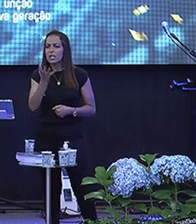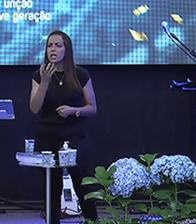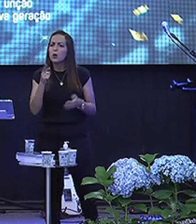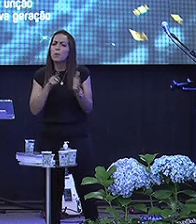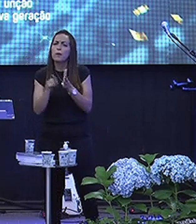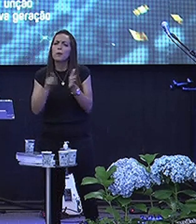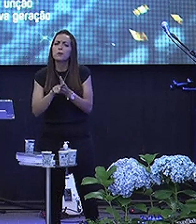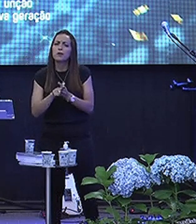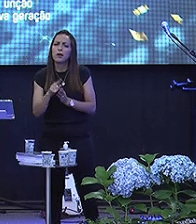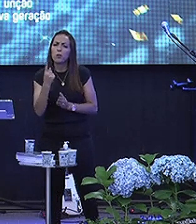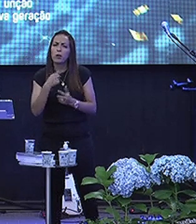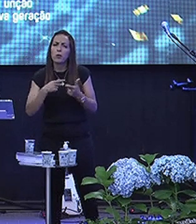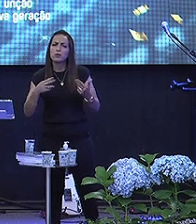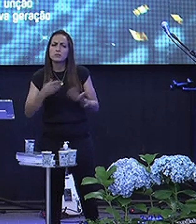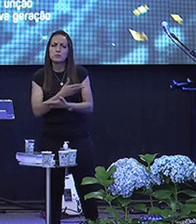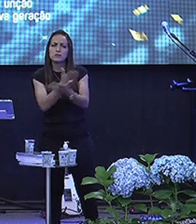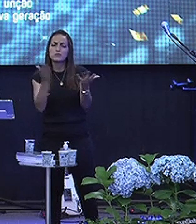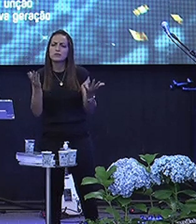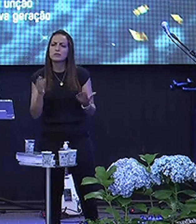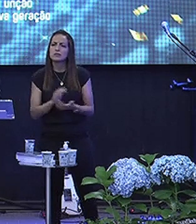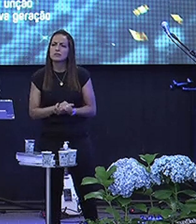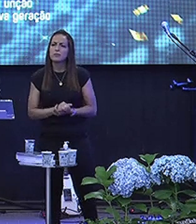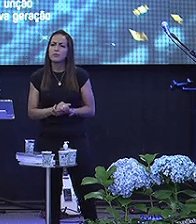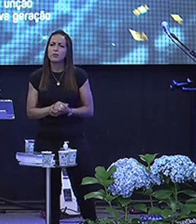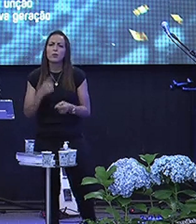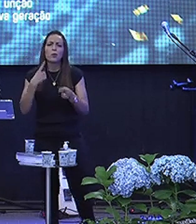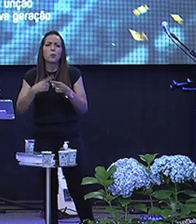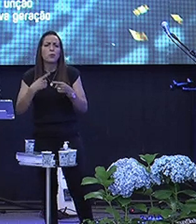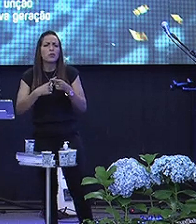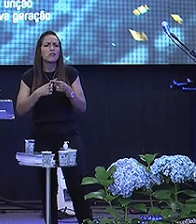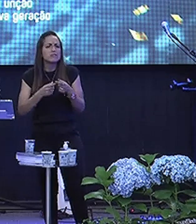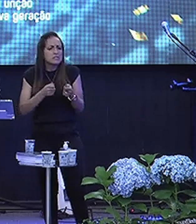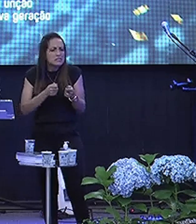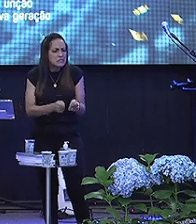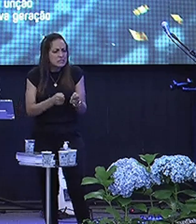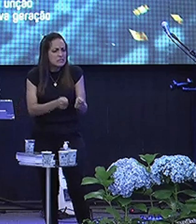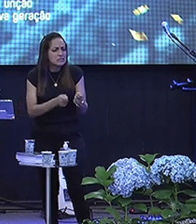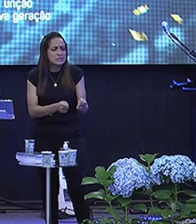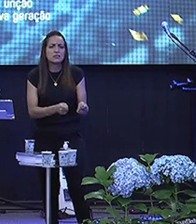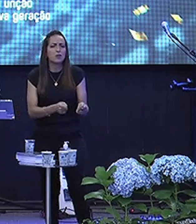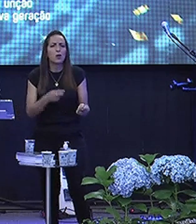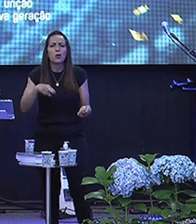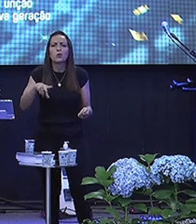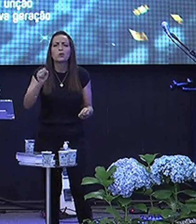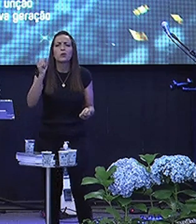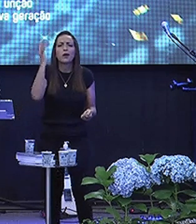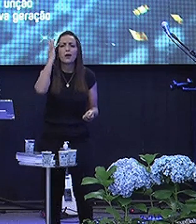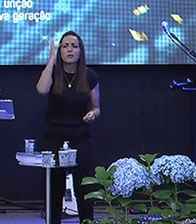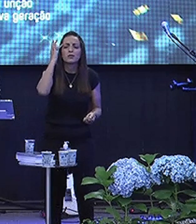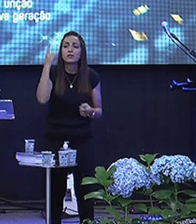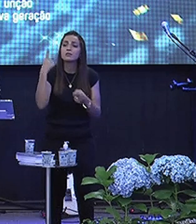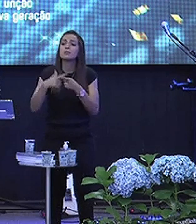pergunta Para você Por que você insiste Em ficar nos passos verdejantes Você nunca amadurece Querido